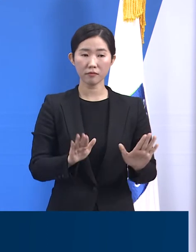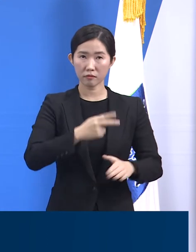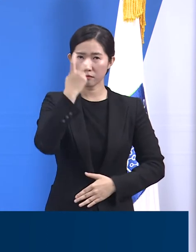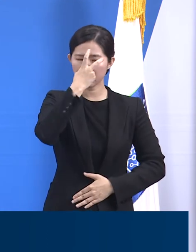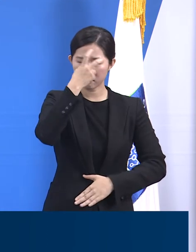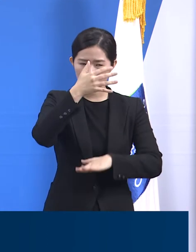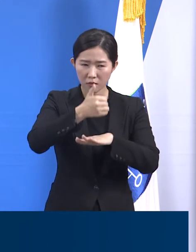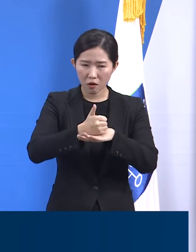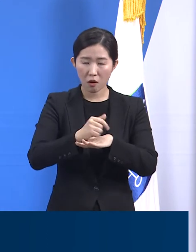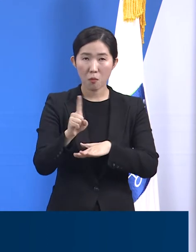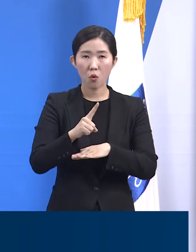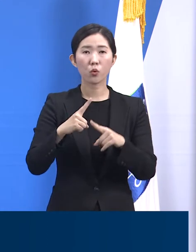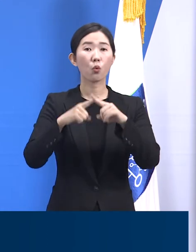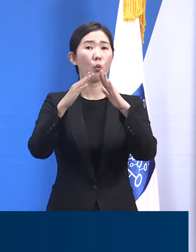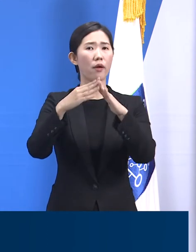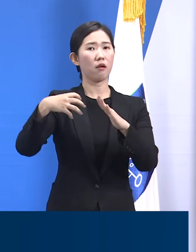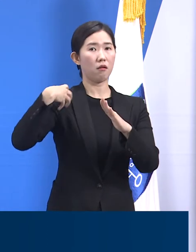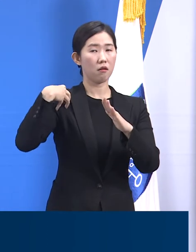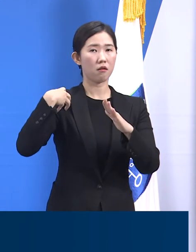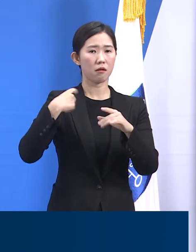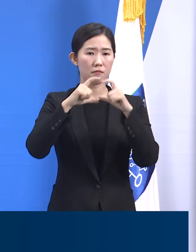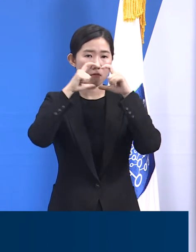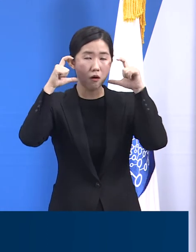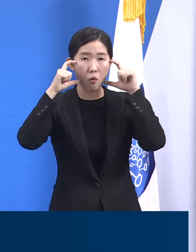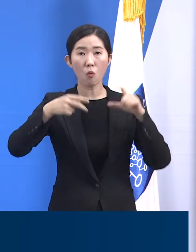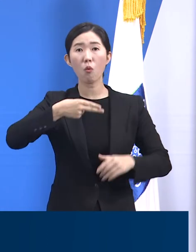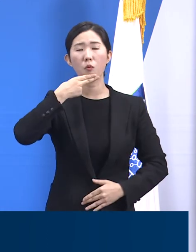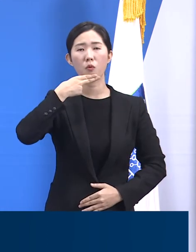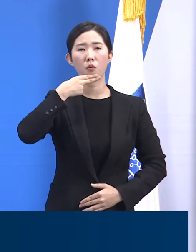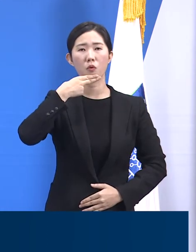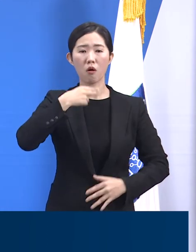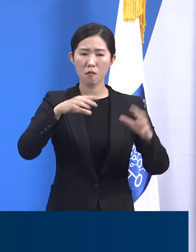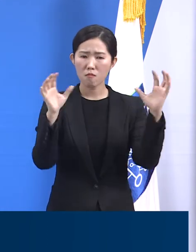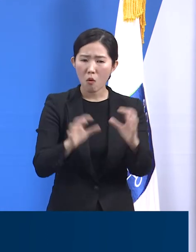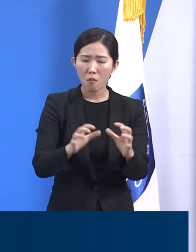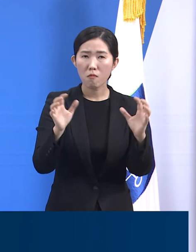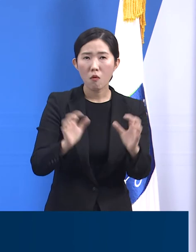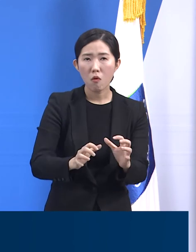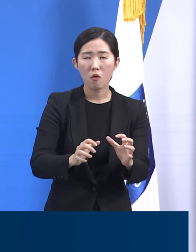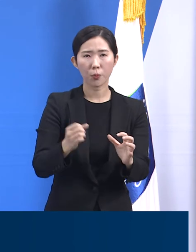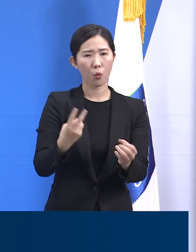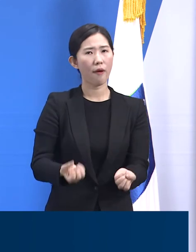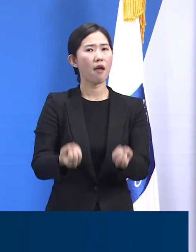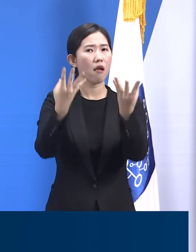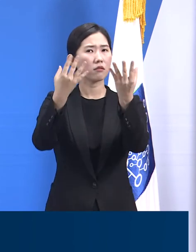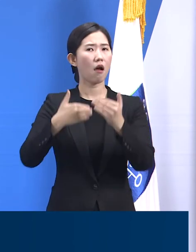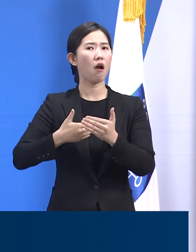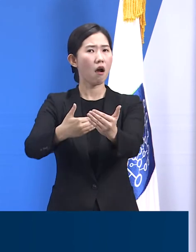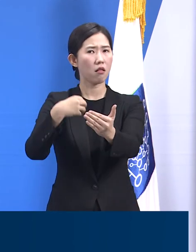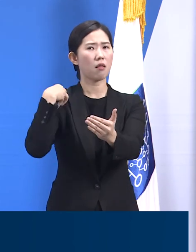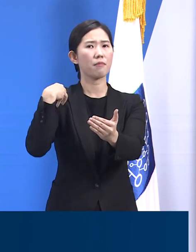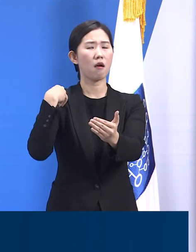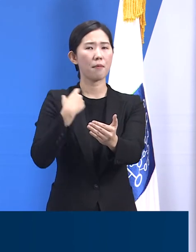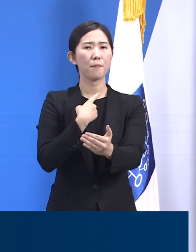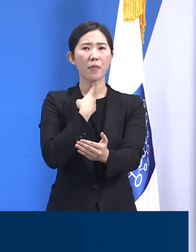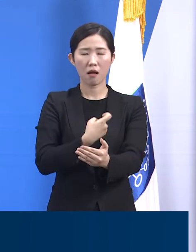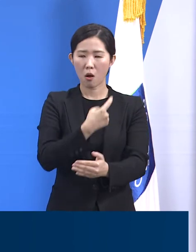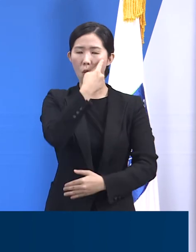주관하여 마스크 없이 각종 모임활동 및 행사를 운영하였던 것으로 확인되었습니다.